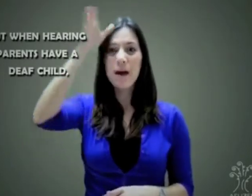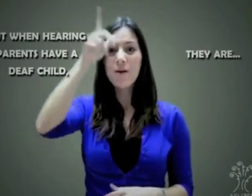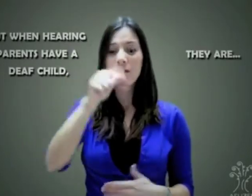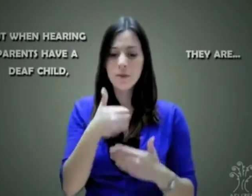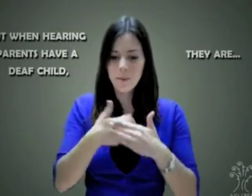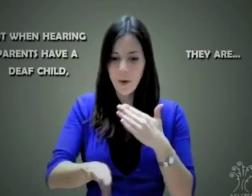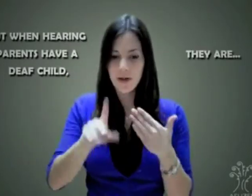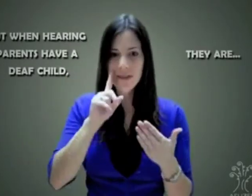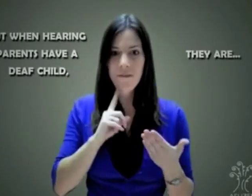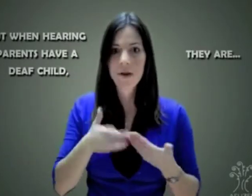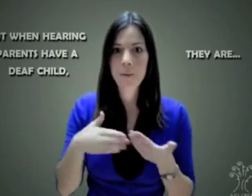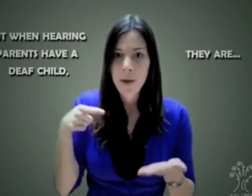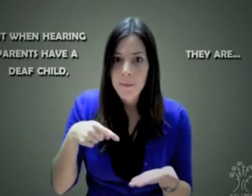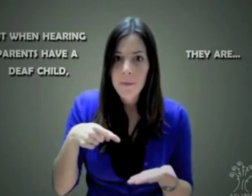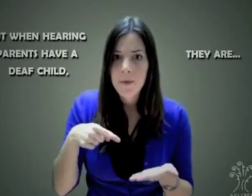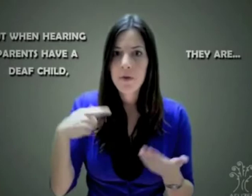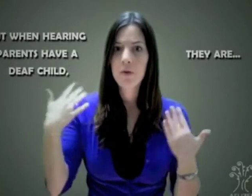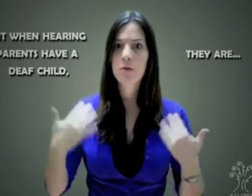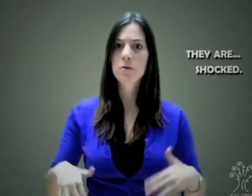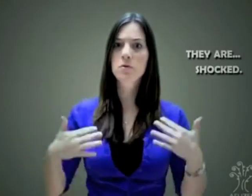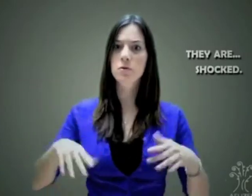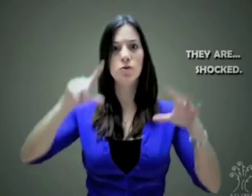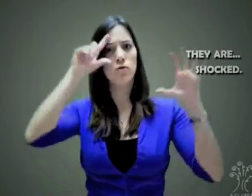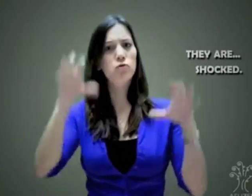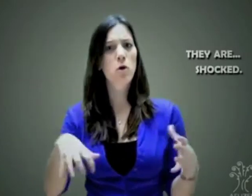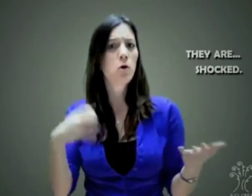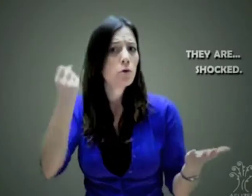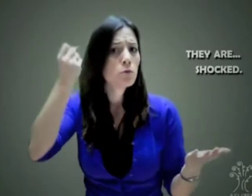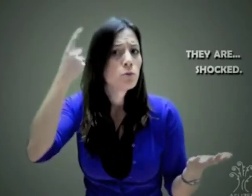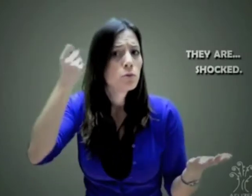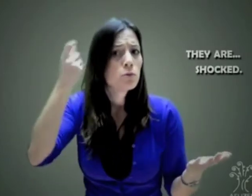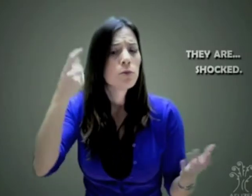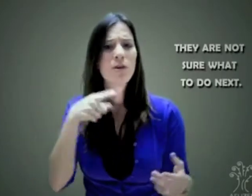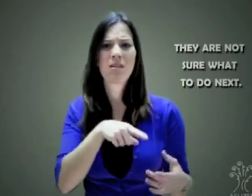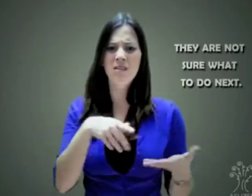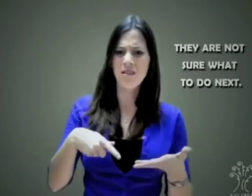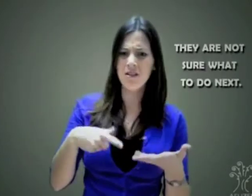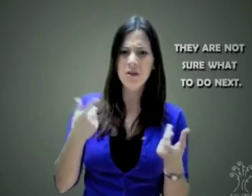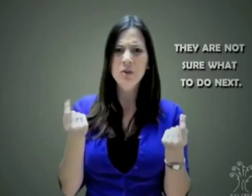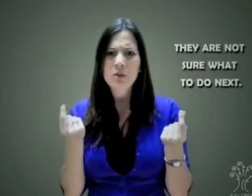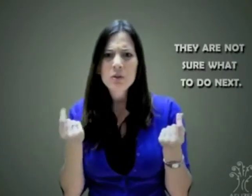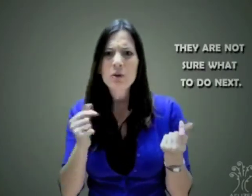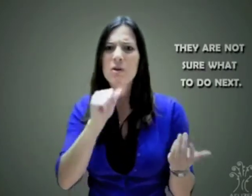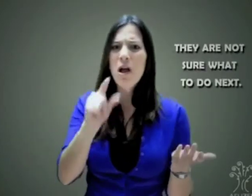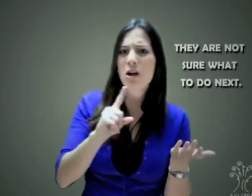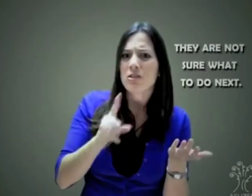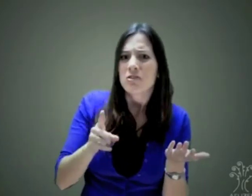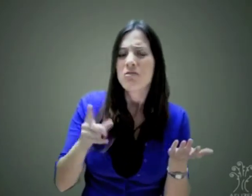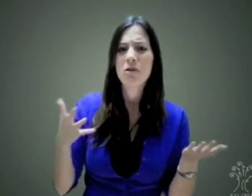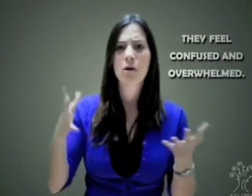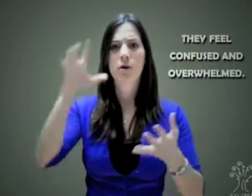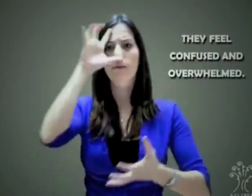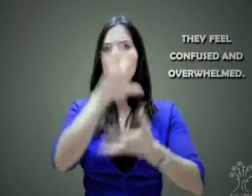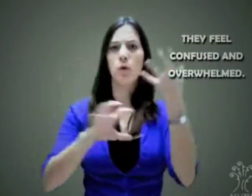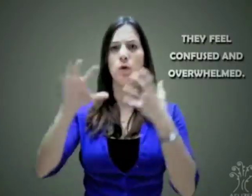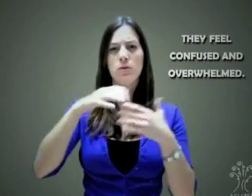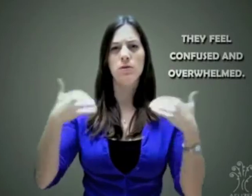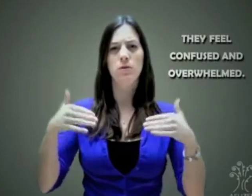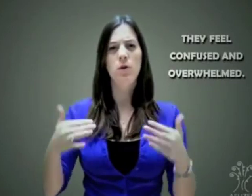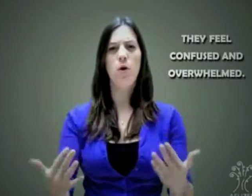Pero para unos padres que tienen un hijo sordo, se quedan sorprendidos. No están seguros qué hacer. Se sienten